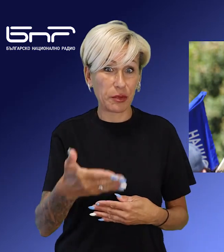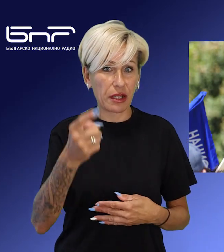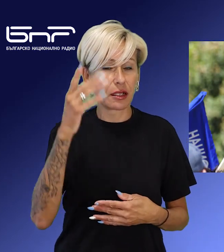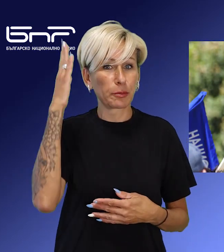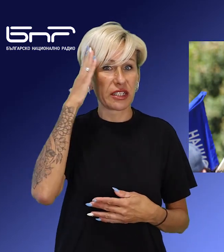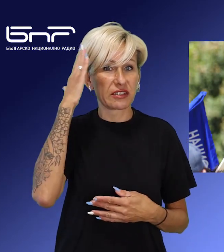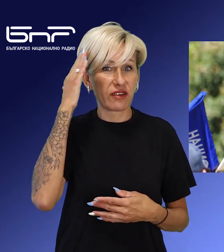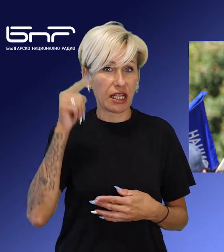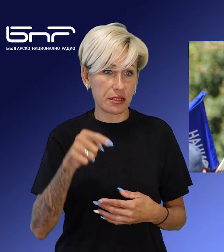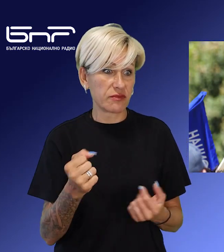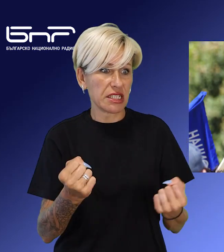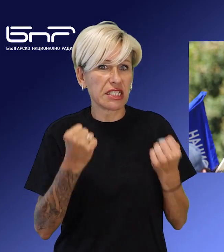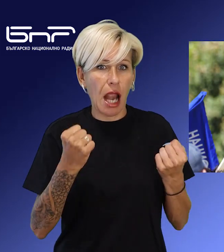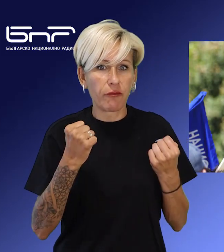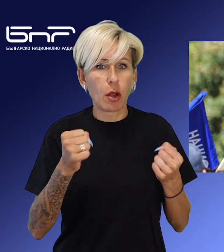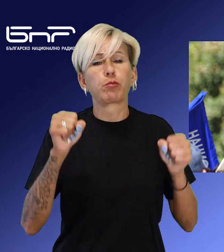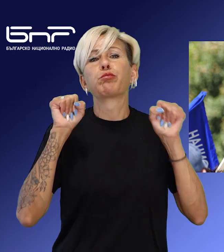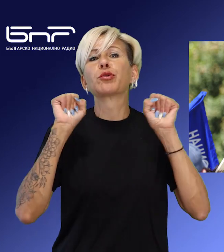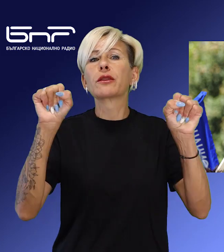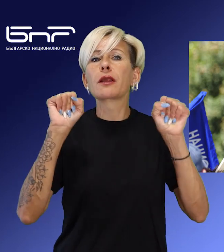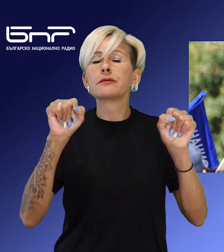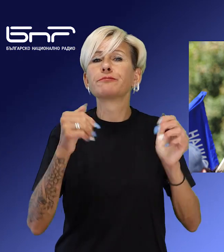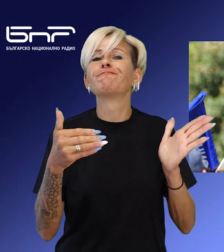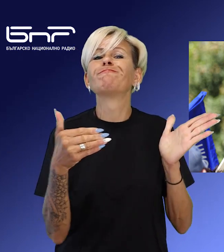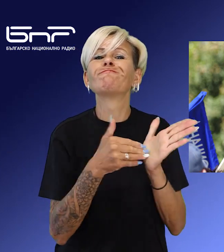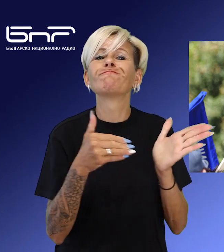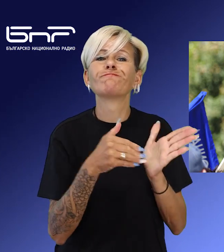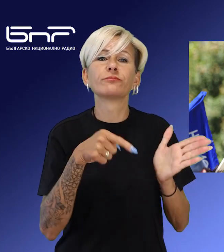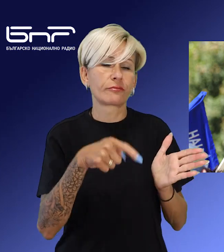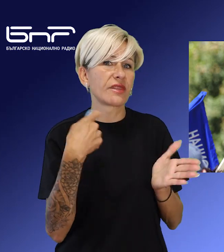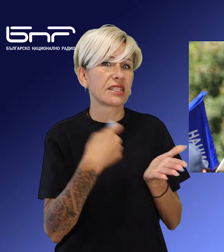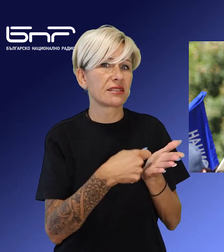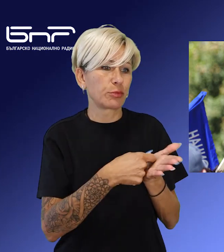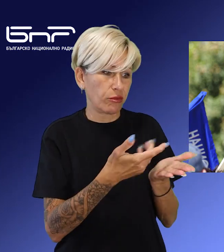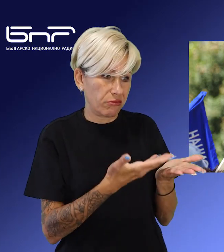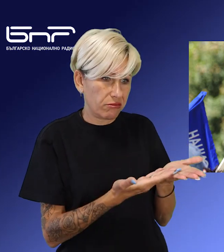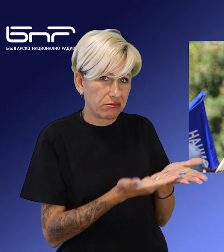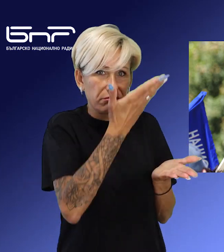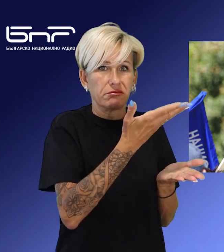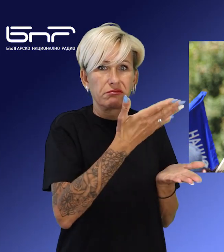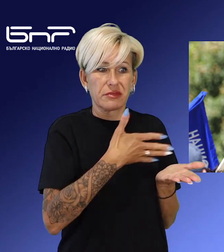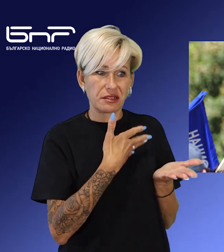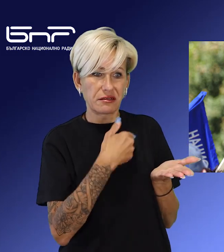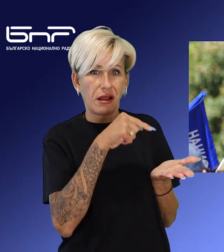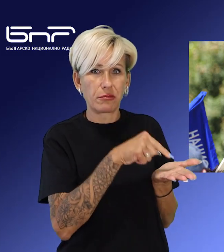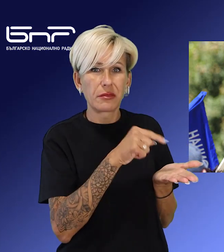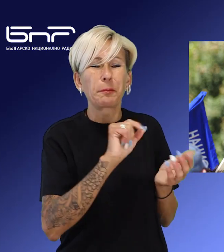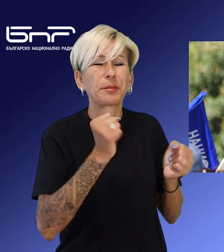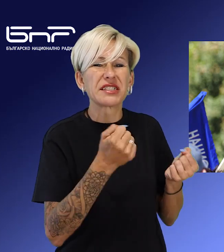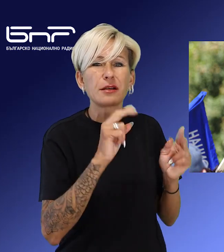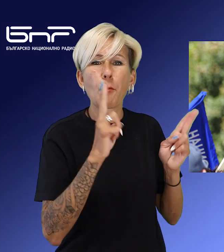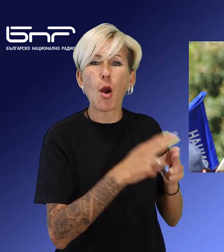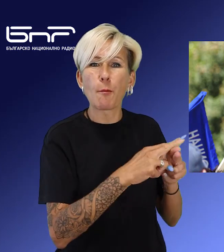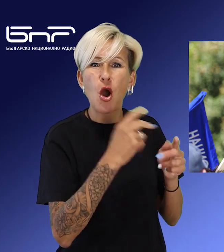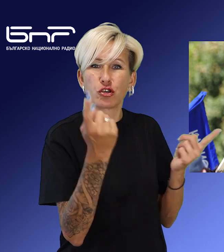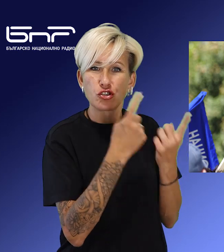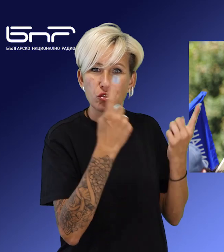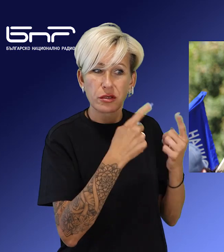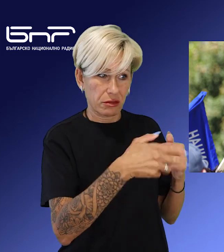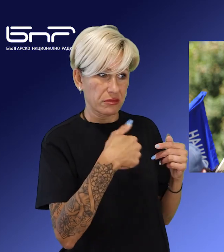срещу начина по който се очаква да бъдат разпределени парите за увеличение на заплатите в спешната помощ. Парите да бъдат изплатени незабавно